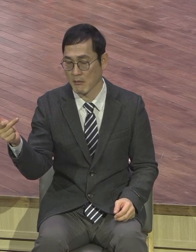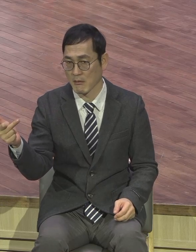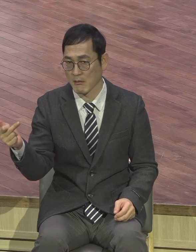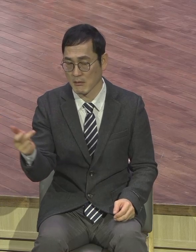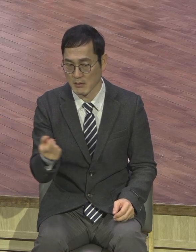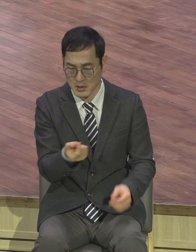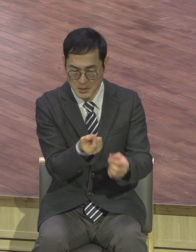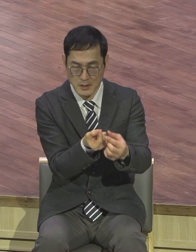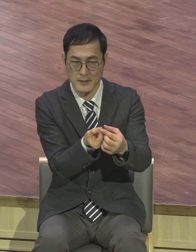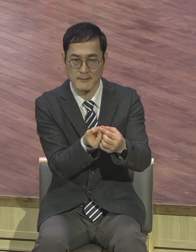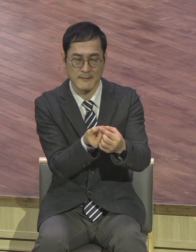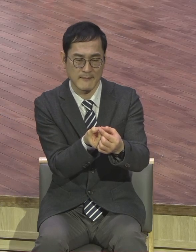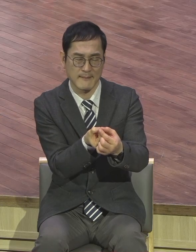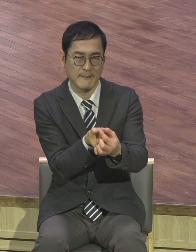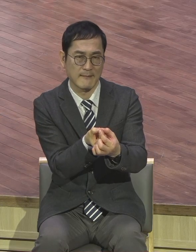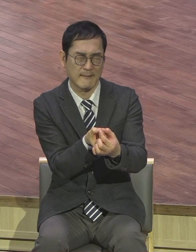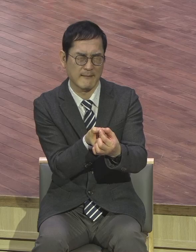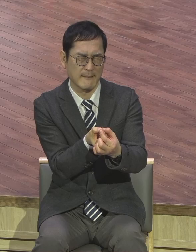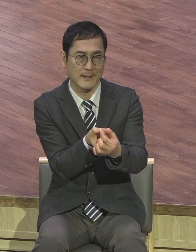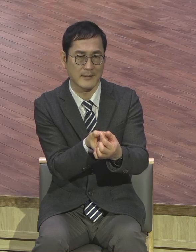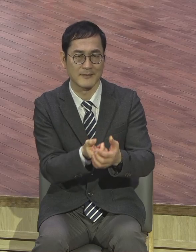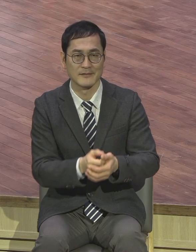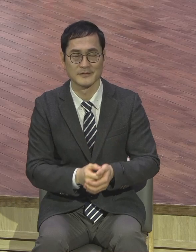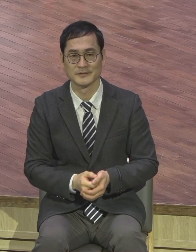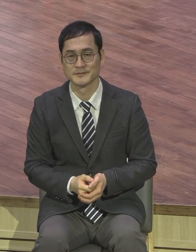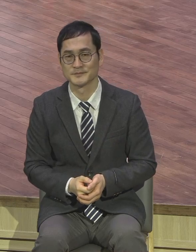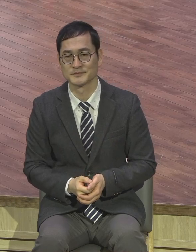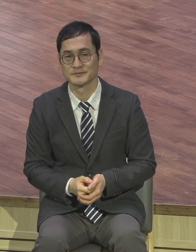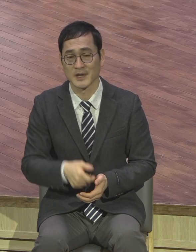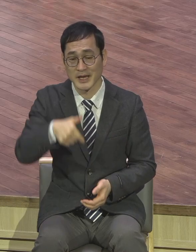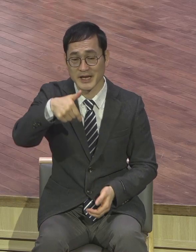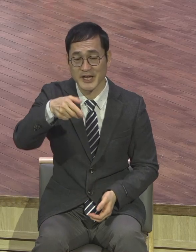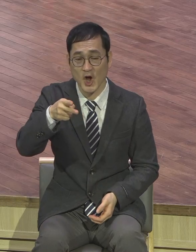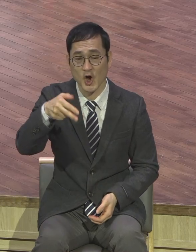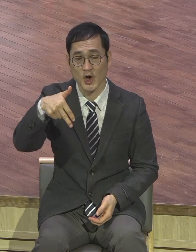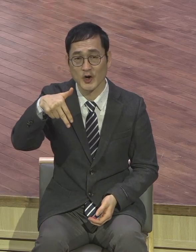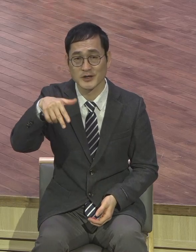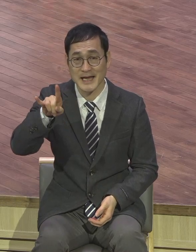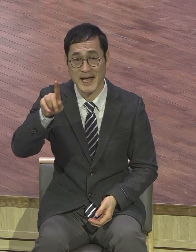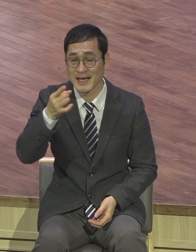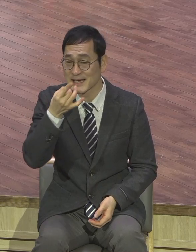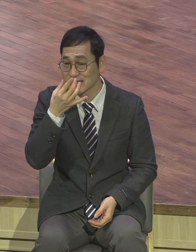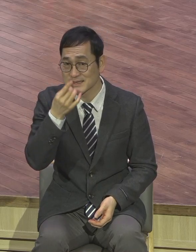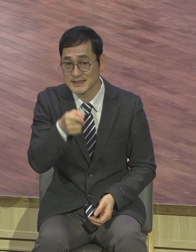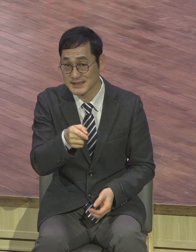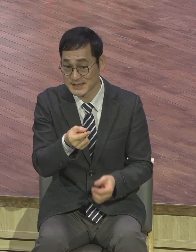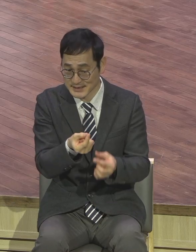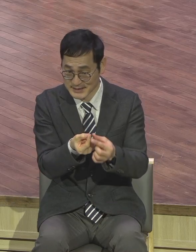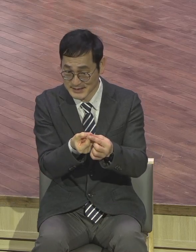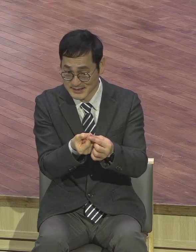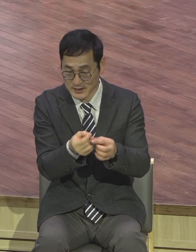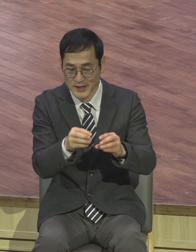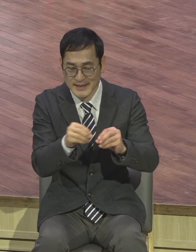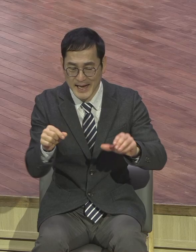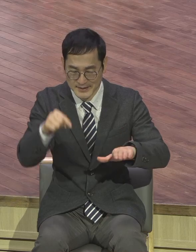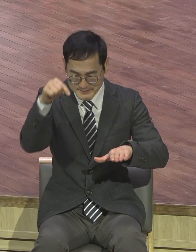그런데 본문에 나와 있는 것처럼 이 작은 게다시가 자라면서 평균 3m,